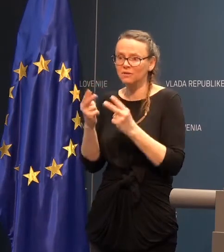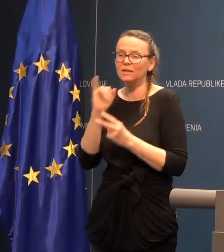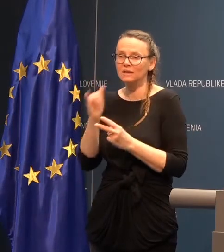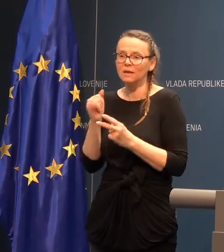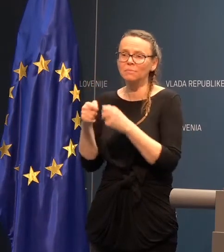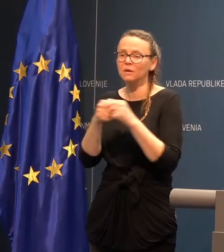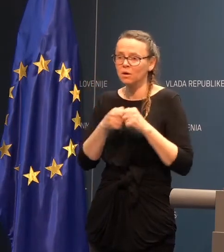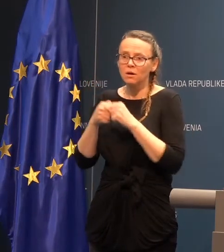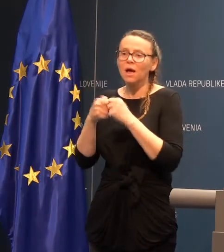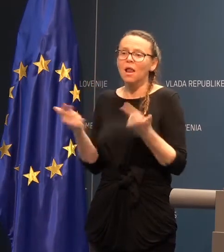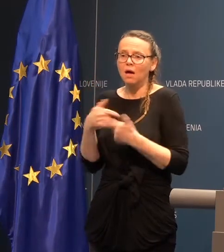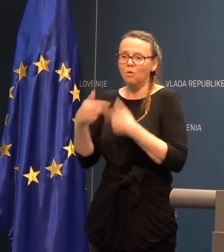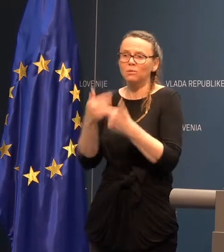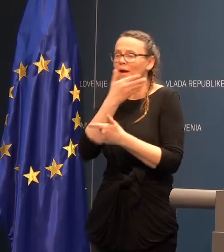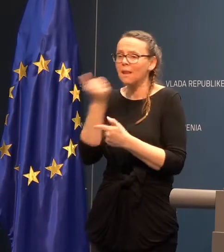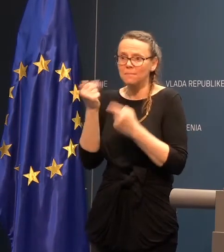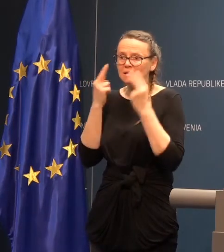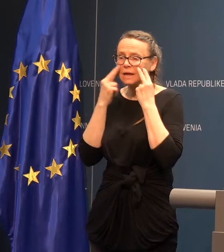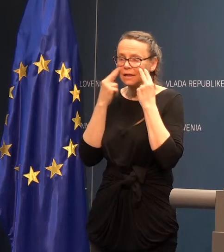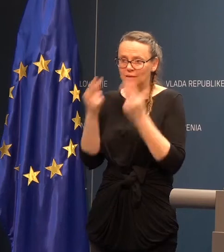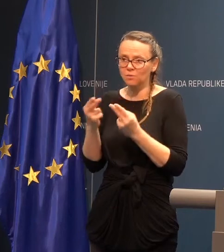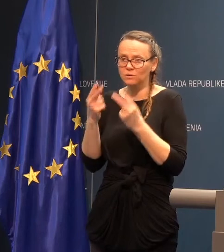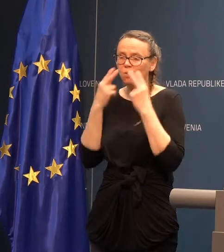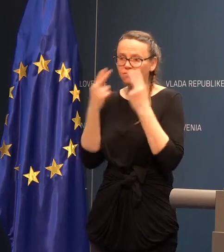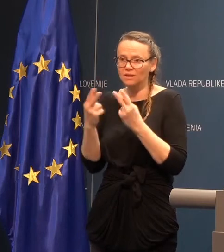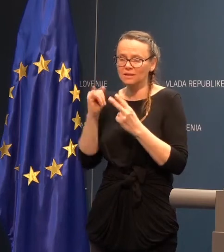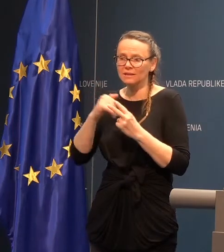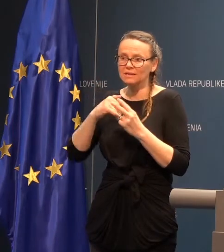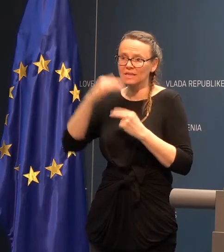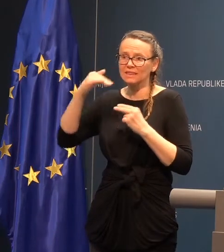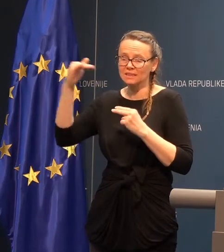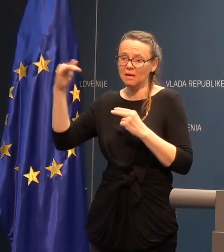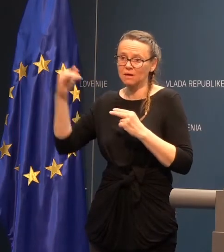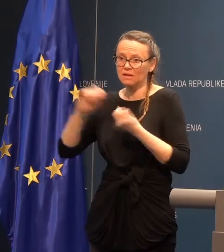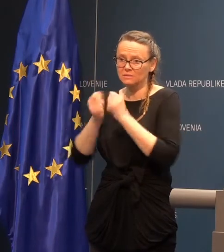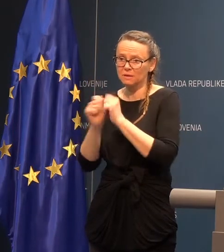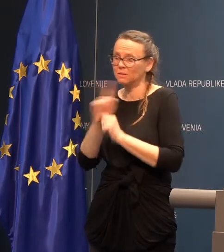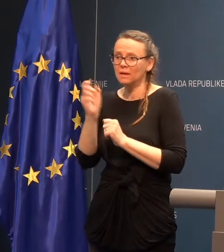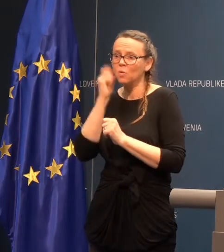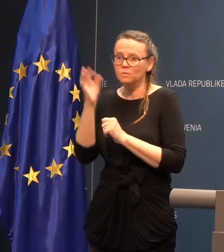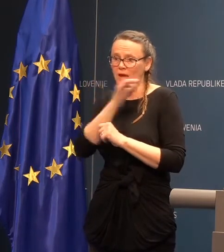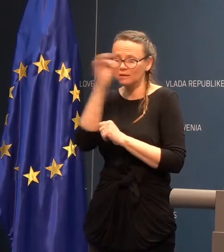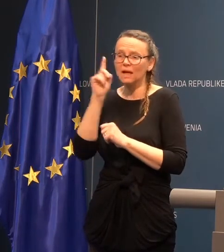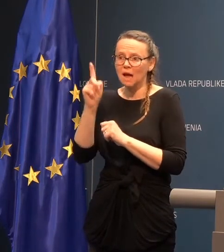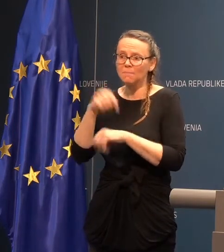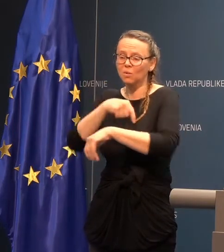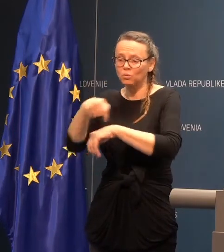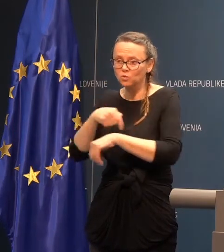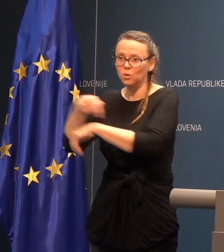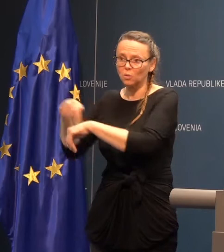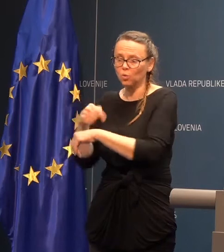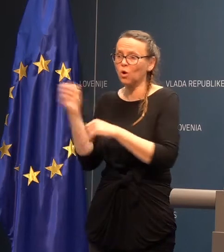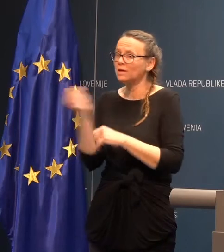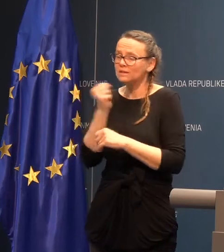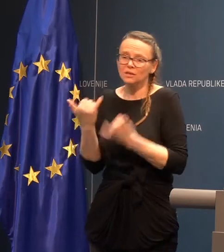preveditev lahko potekala brez gledalcev. Vidite, da se dinamika spreminja ne samo izneva v dati iz ure v uro, zato vam ta trenutek,